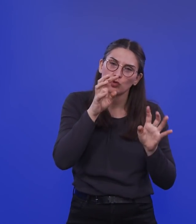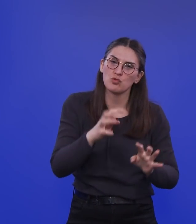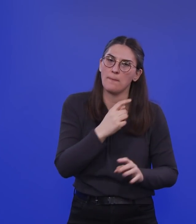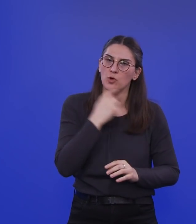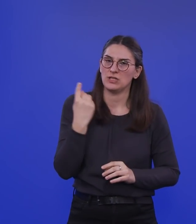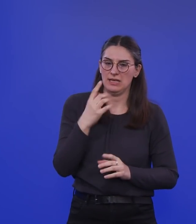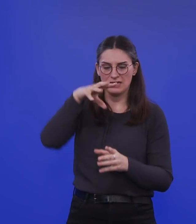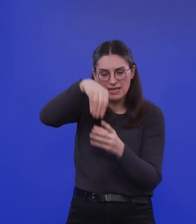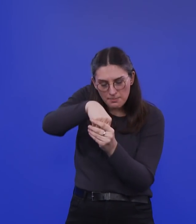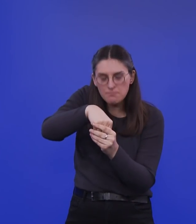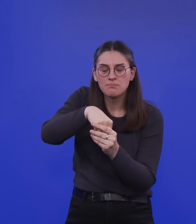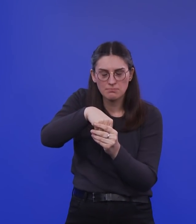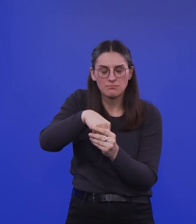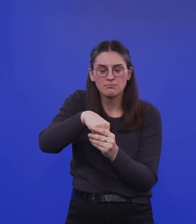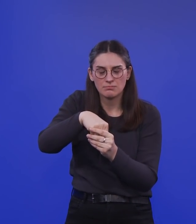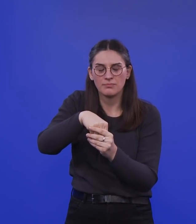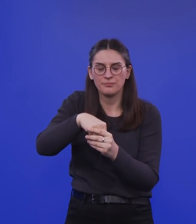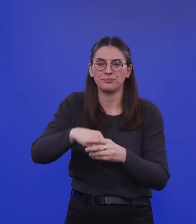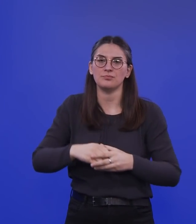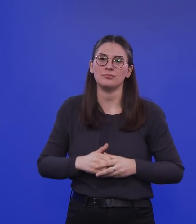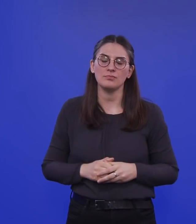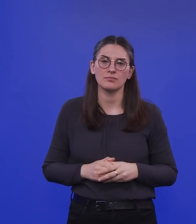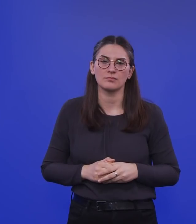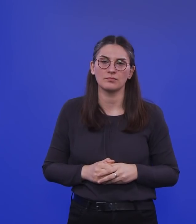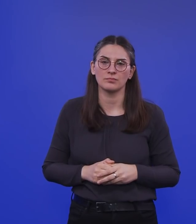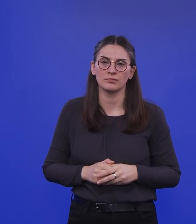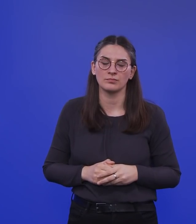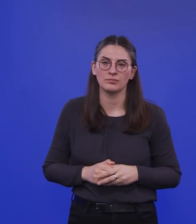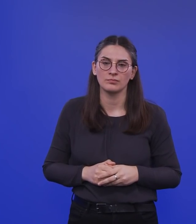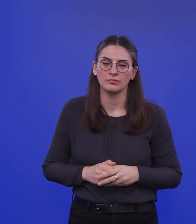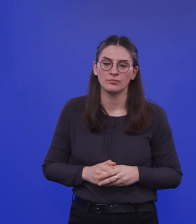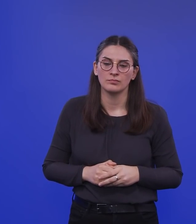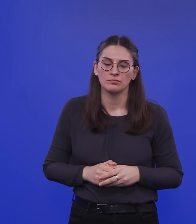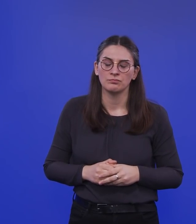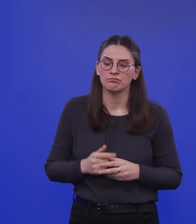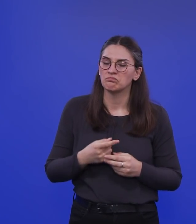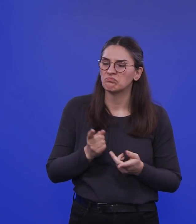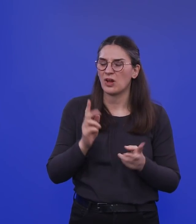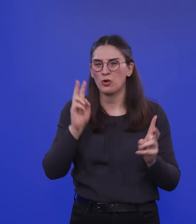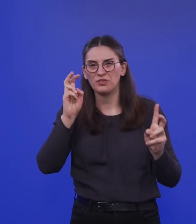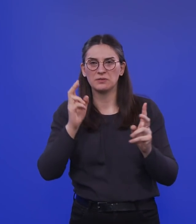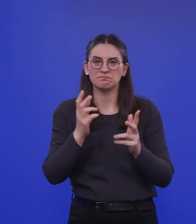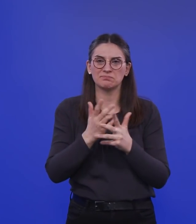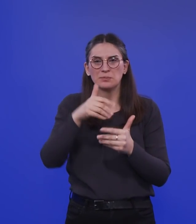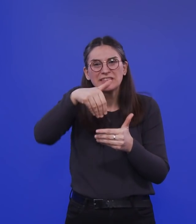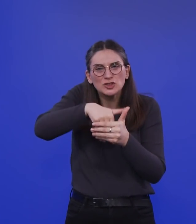Viruspartikel vorhanden. Die sind zum Teil auch einigermaßen konserviert, vor allem in ihren